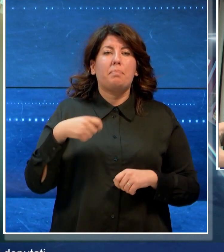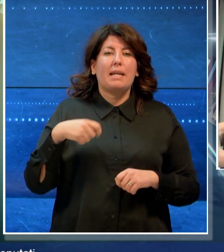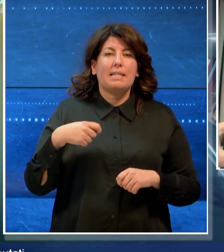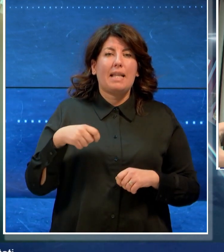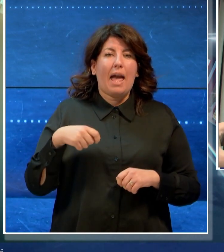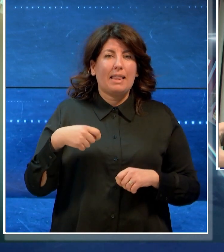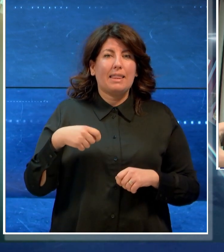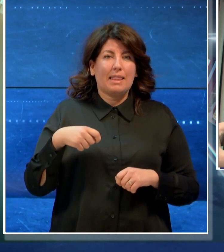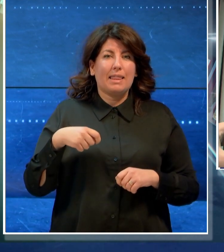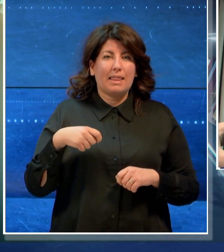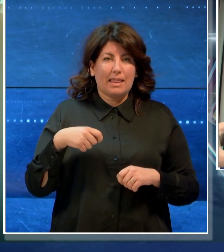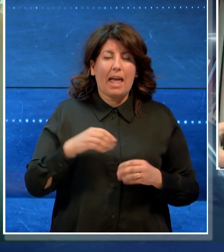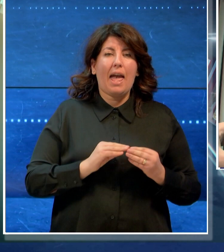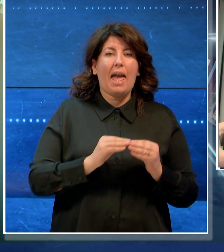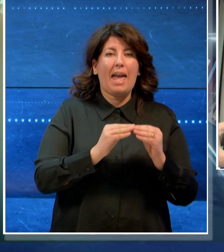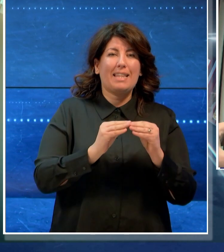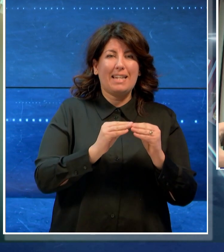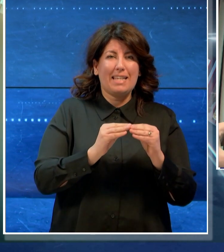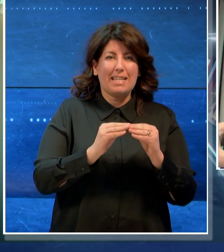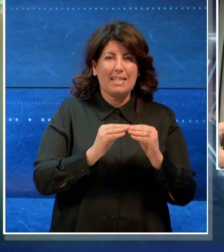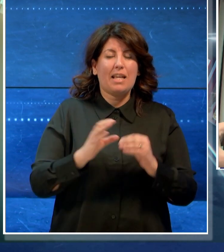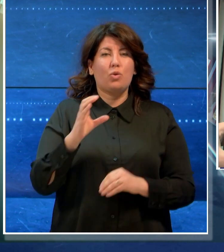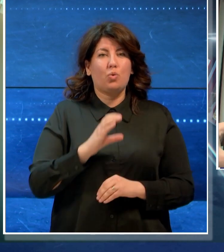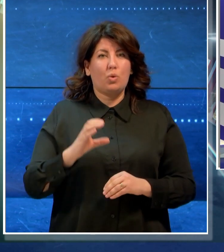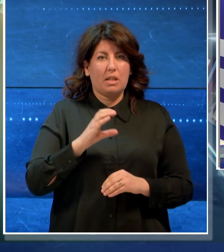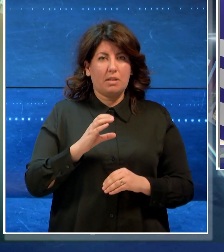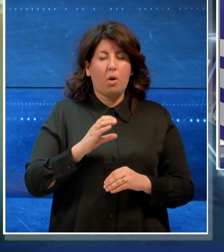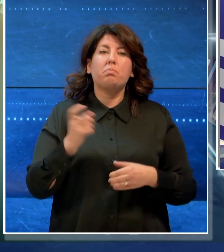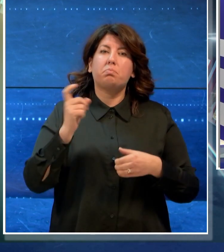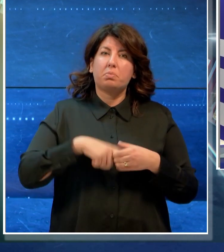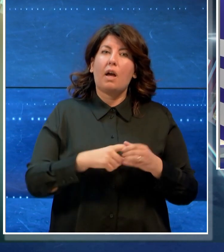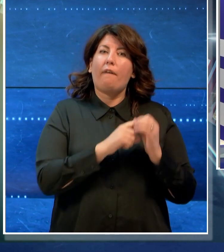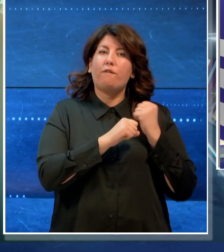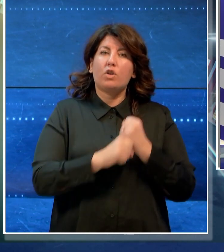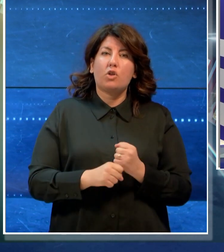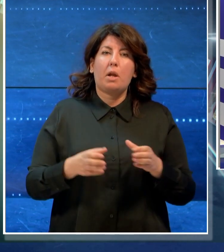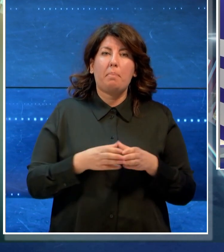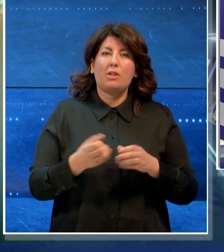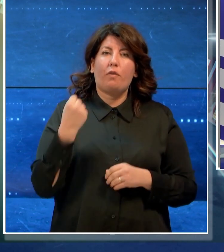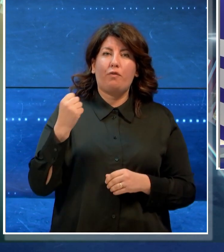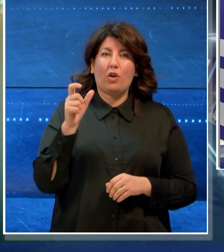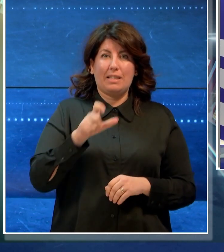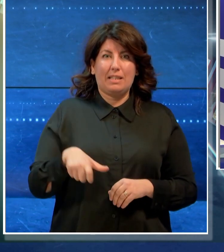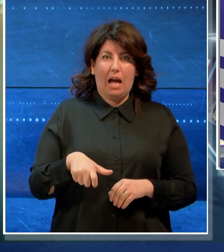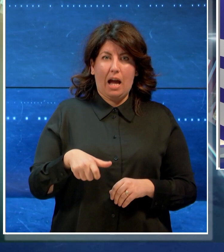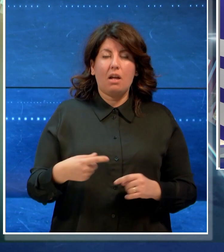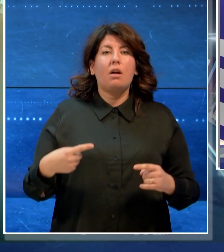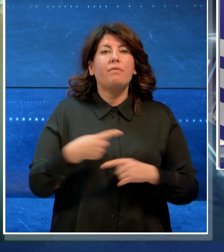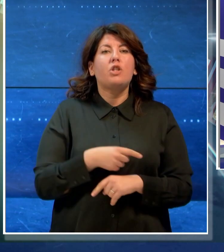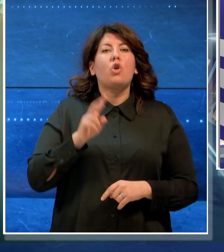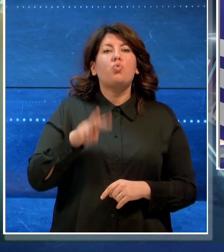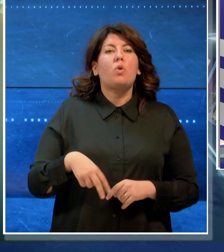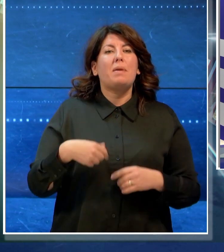Aderì a Forza Italia fin dalla sua fondazione, mentre nel 2006 fu